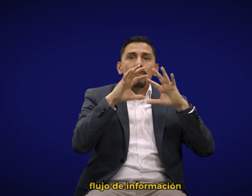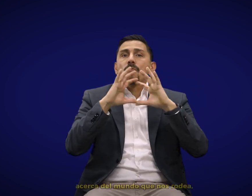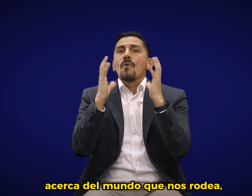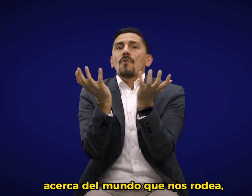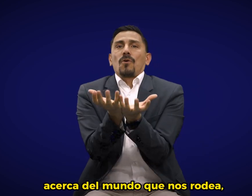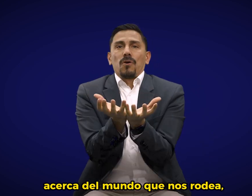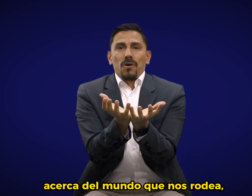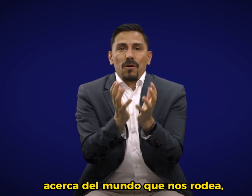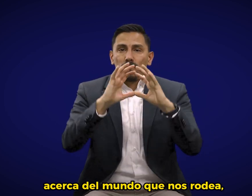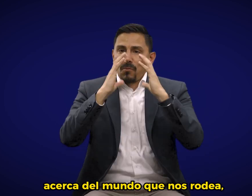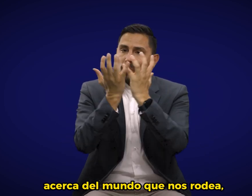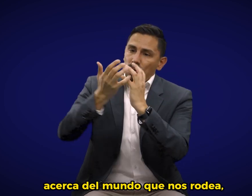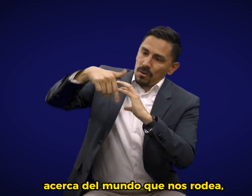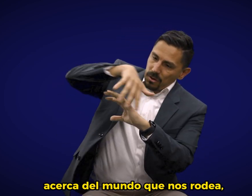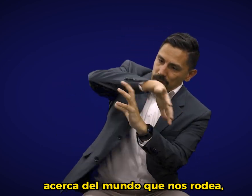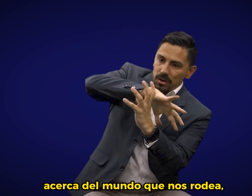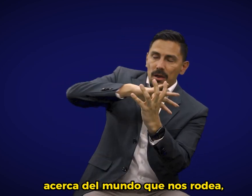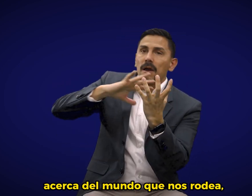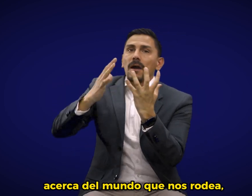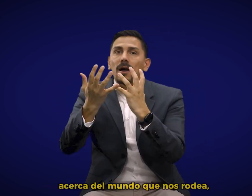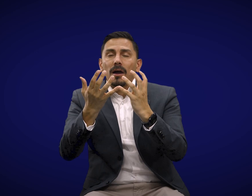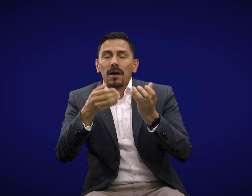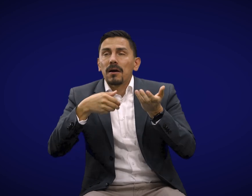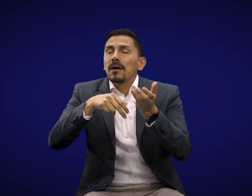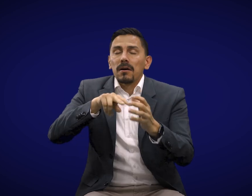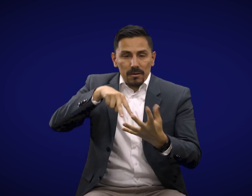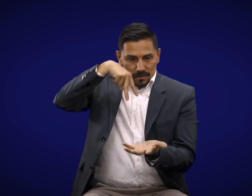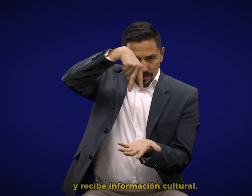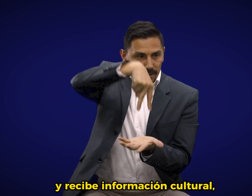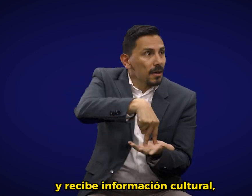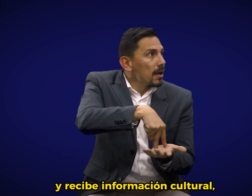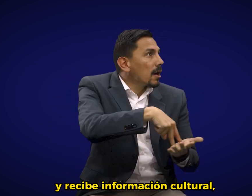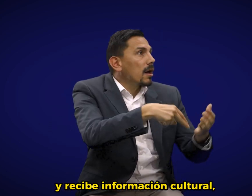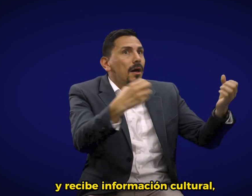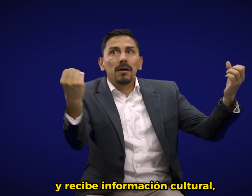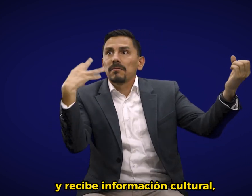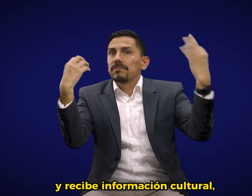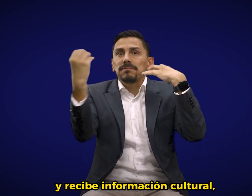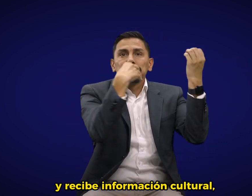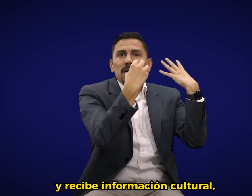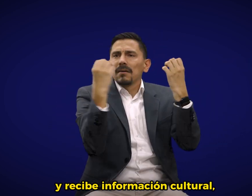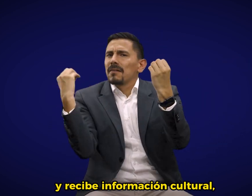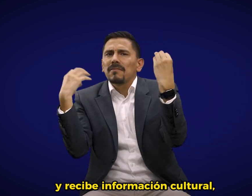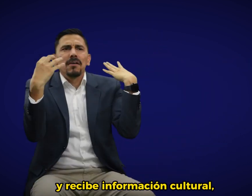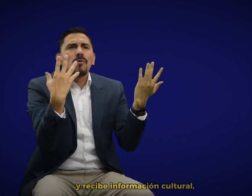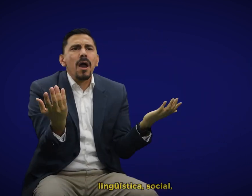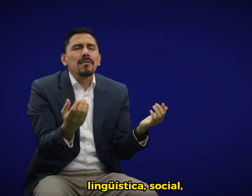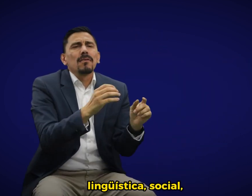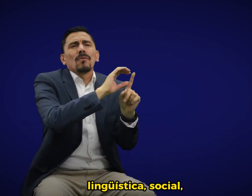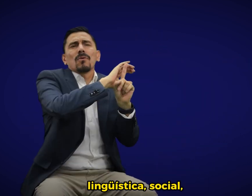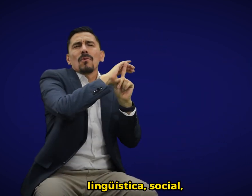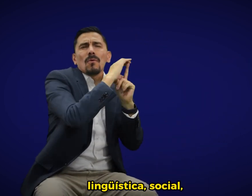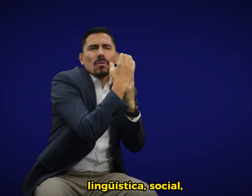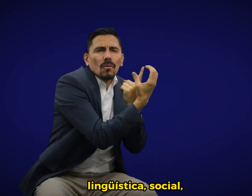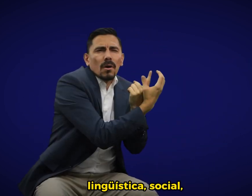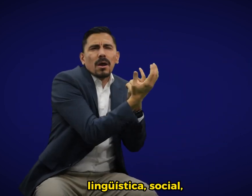acerca del mundo que nos rodea y recibe información cultural, lingüística,